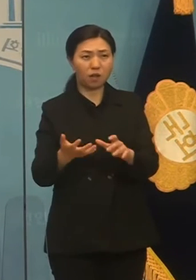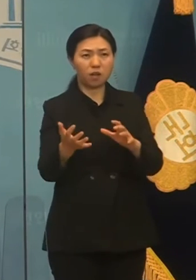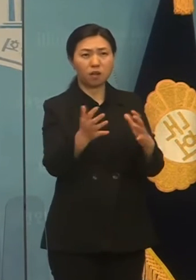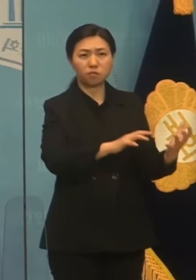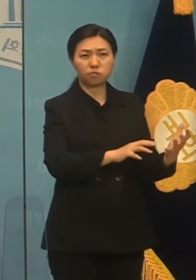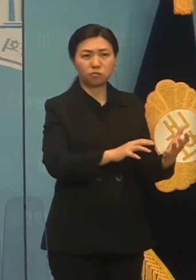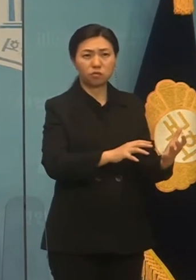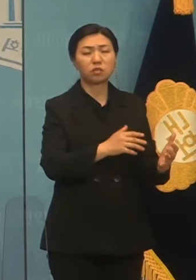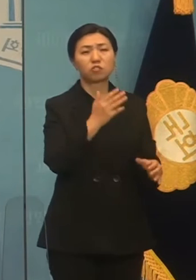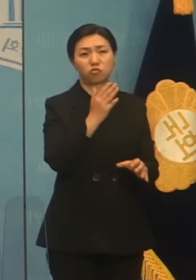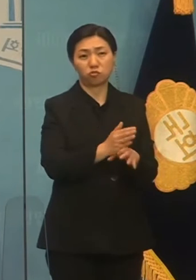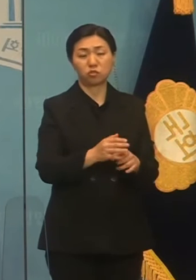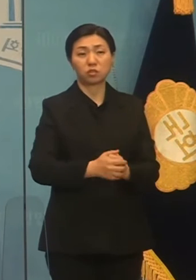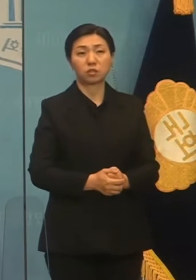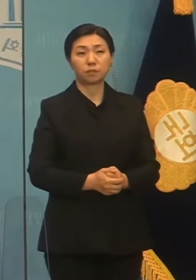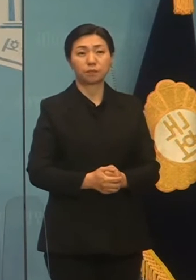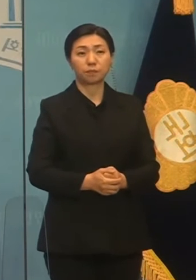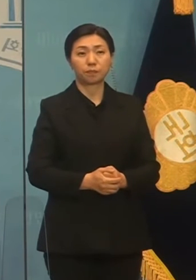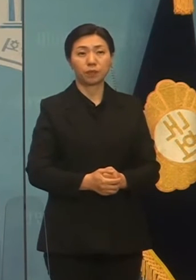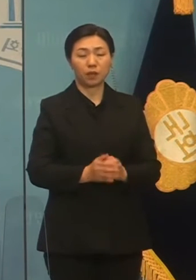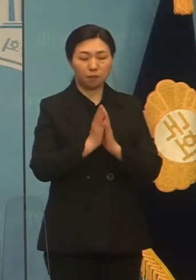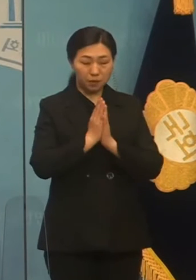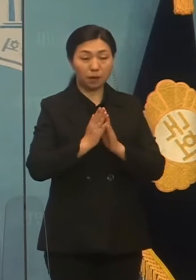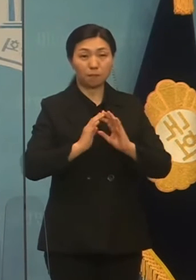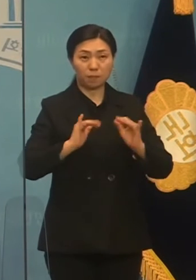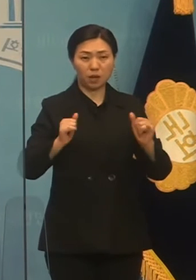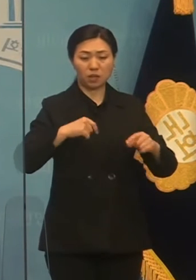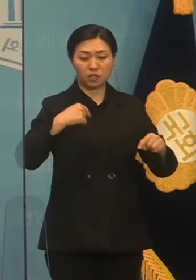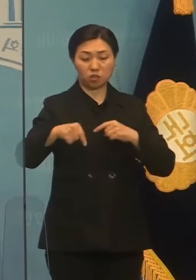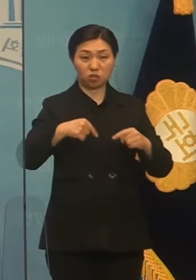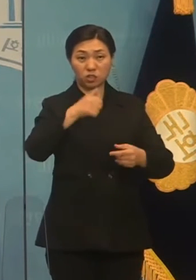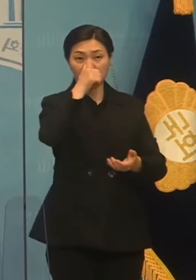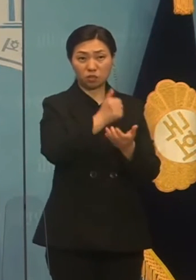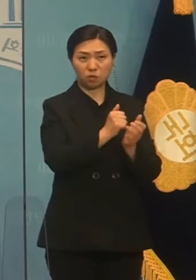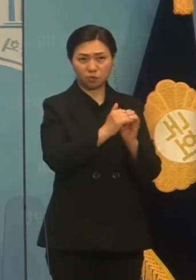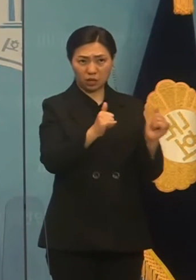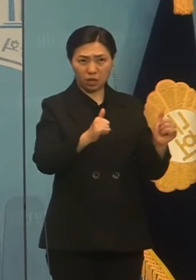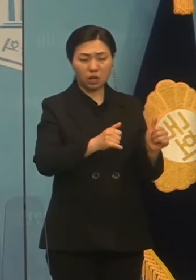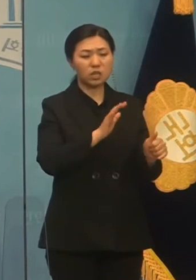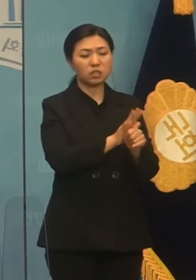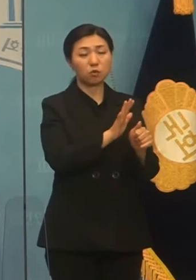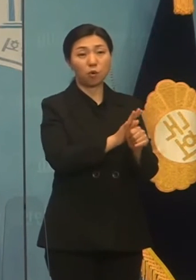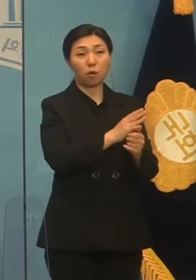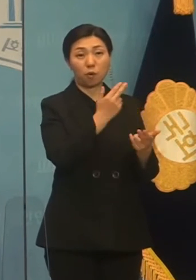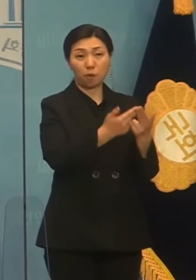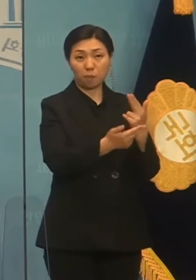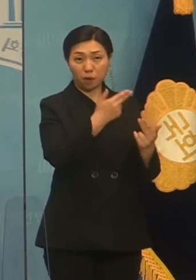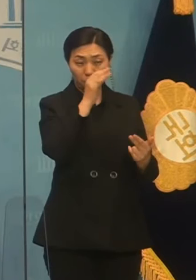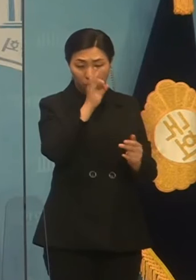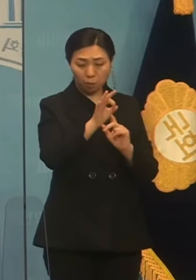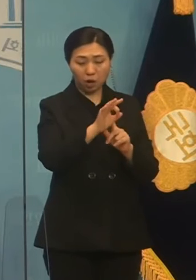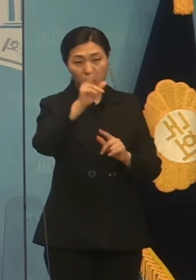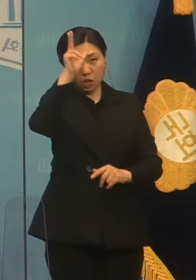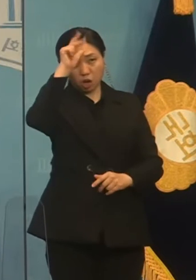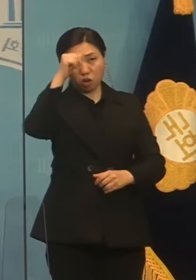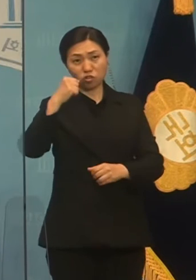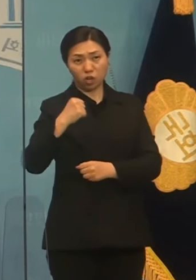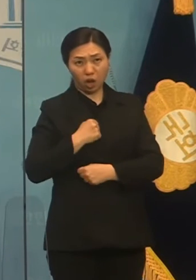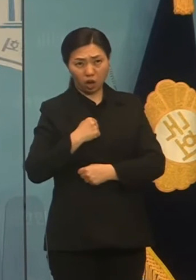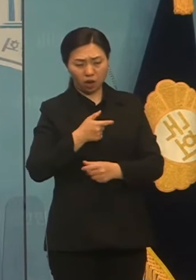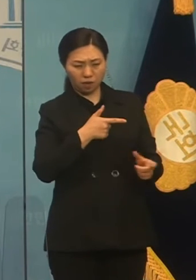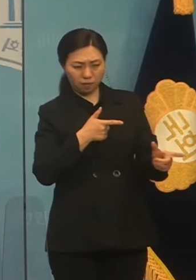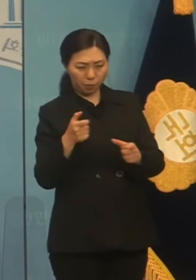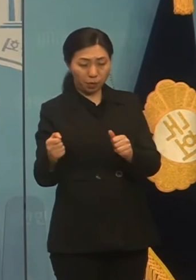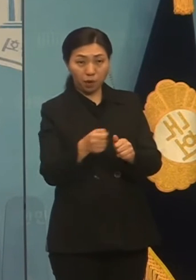미얀마 정치범지원협회에 따르면 지난 4월 19일까지 군경의 폭력으로 발생한